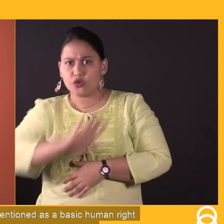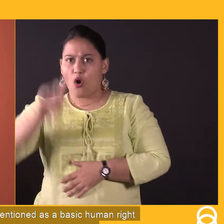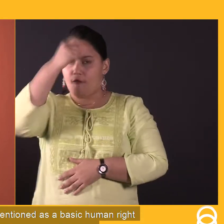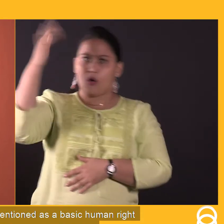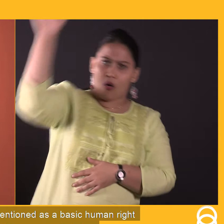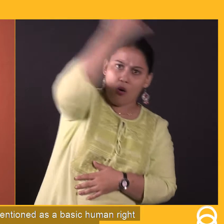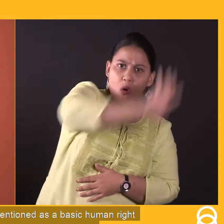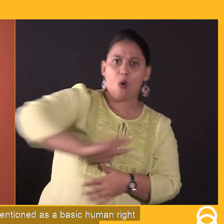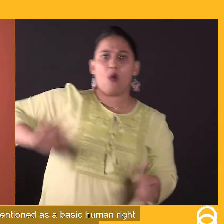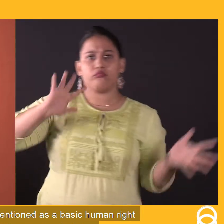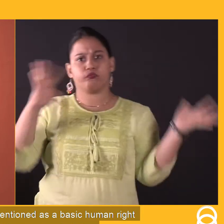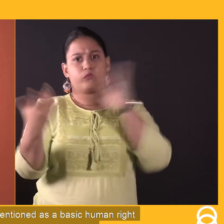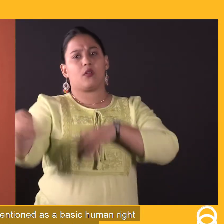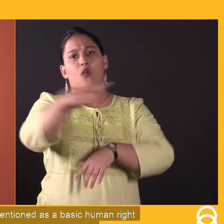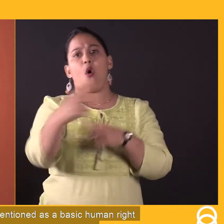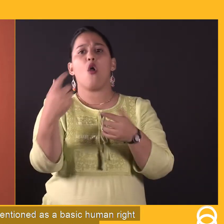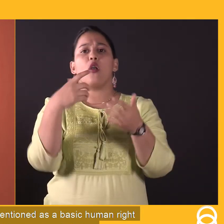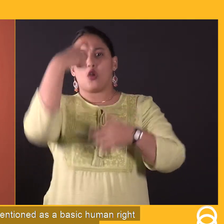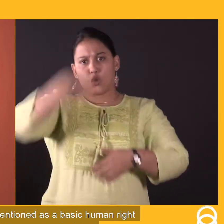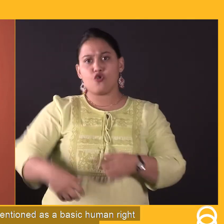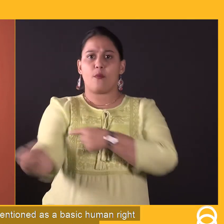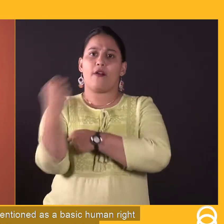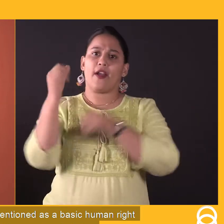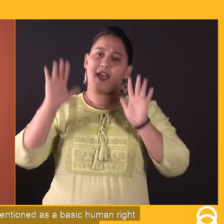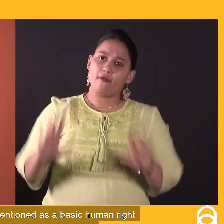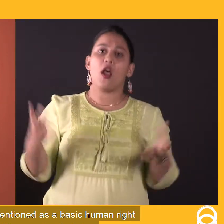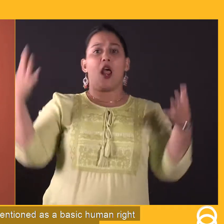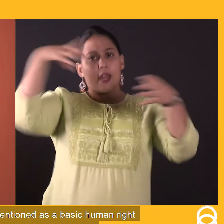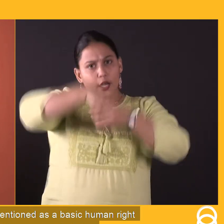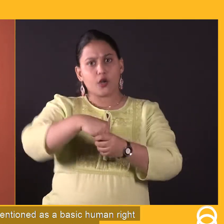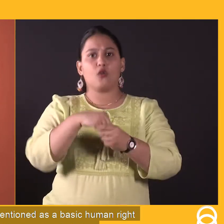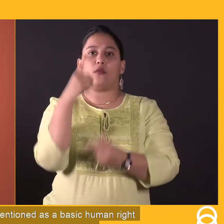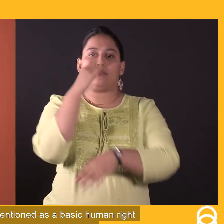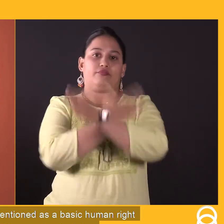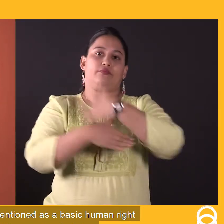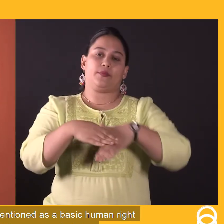पर यह मानव अधिकार हैं, जिसमें विकलांग महिलाएं भी शामिल हैं.